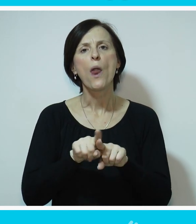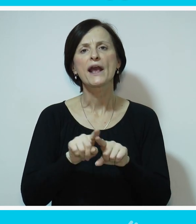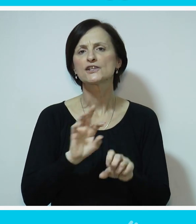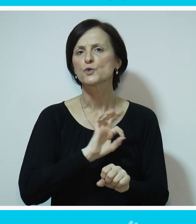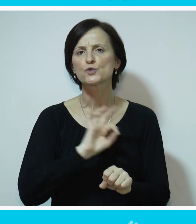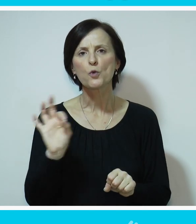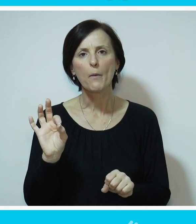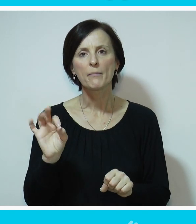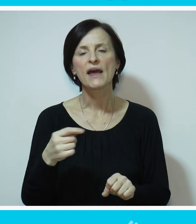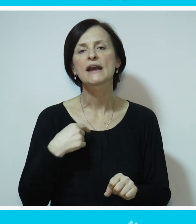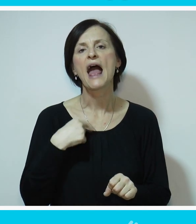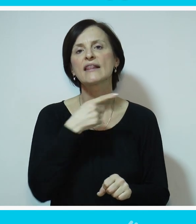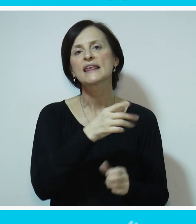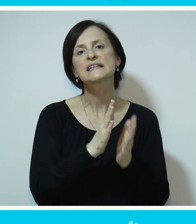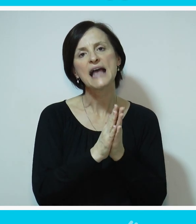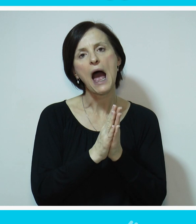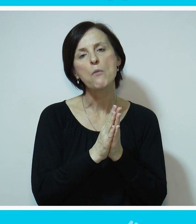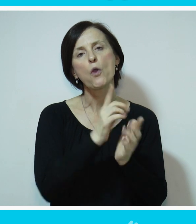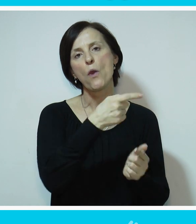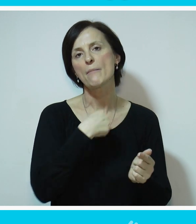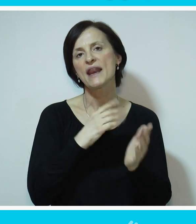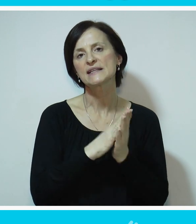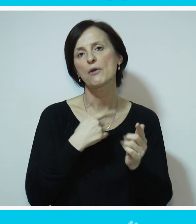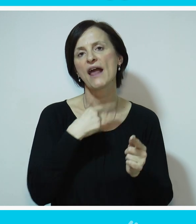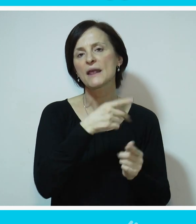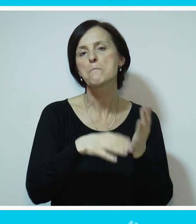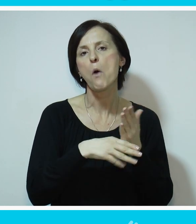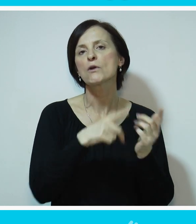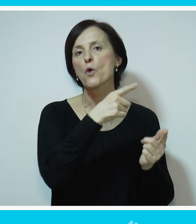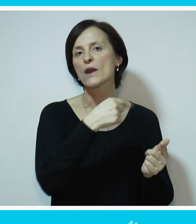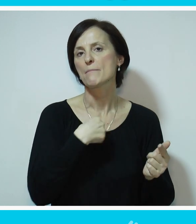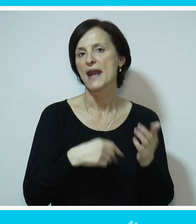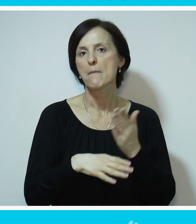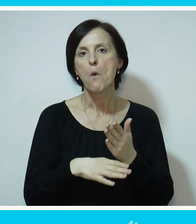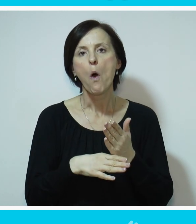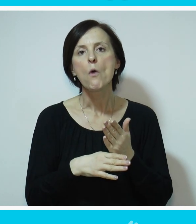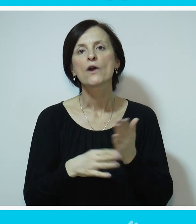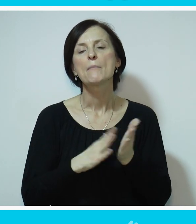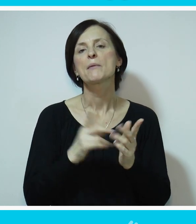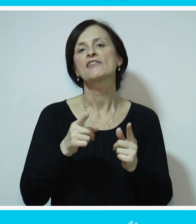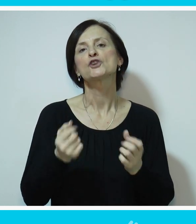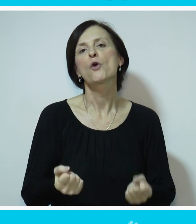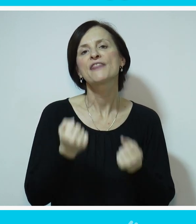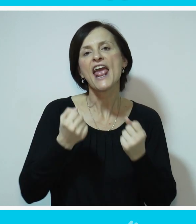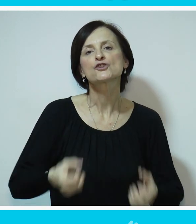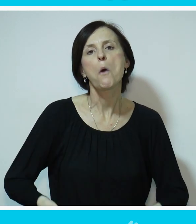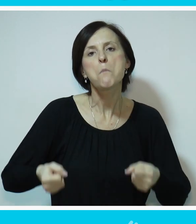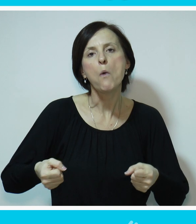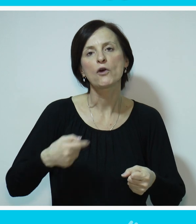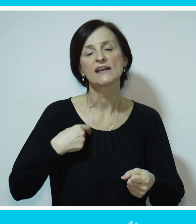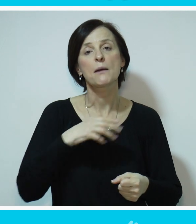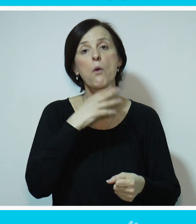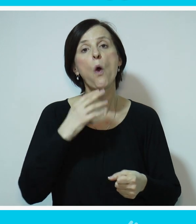prosto i oni mene kad zamole, ja im dosta toga pomognem i oni meni pomognu ako ima nešto da ne mogu da podignem, teško je tako nešto.